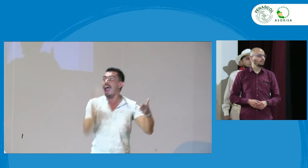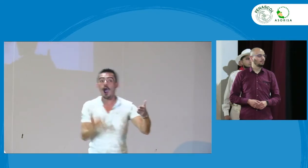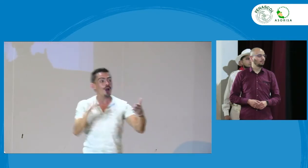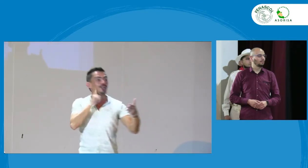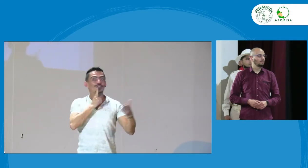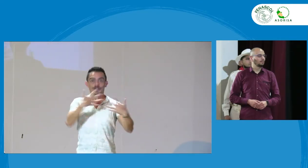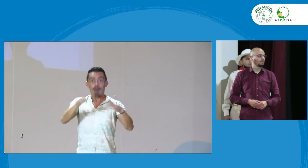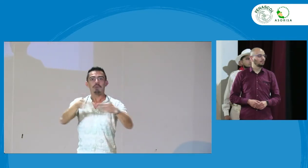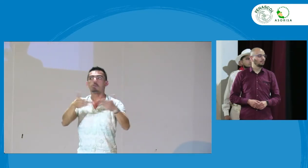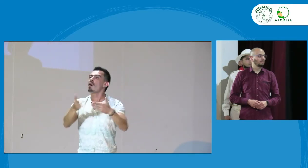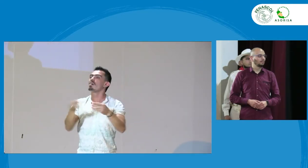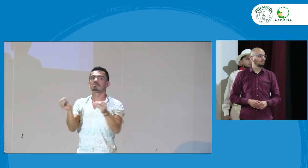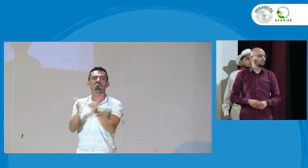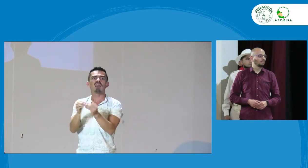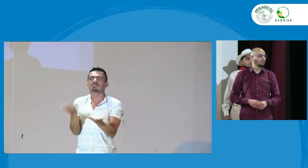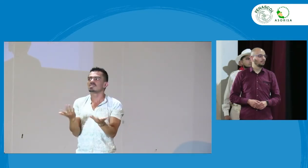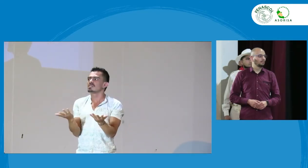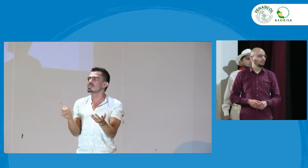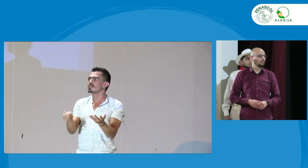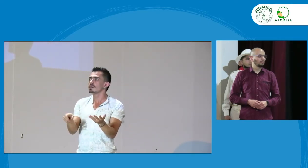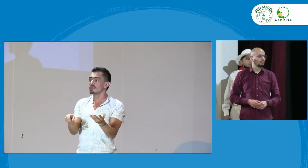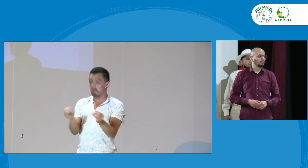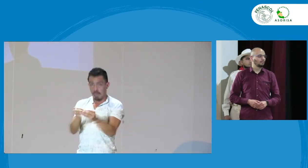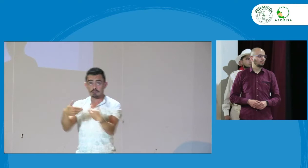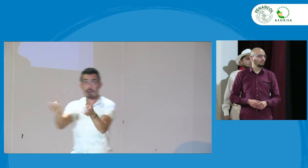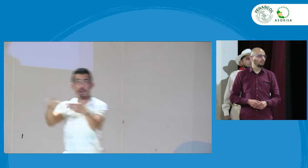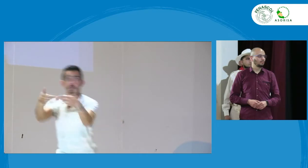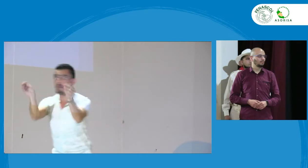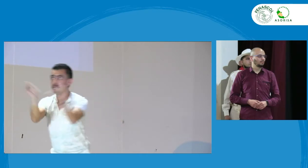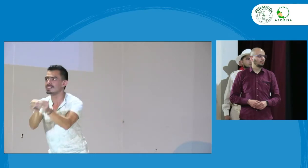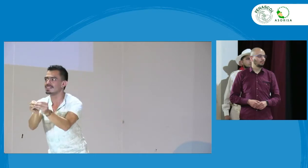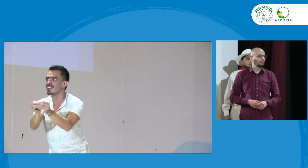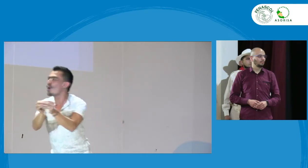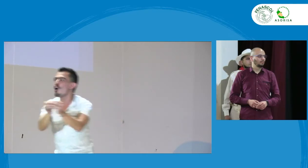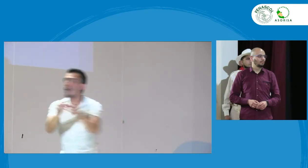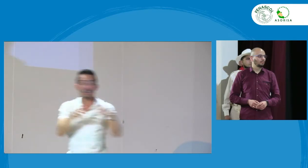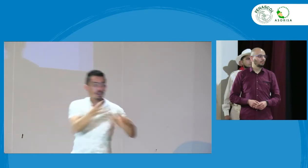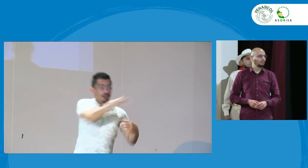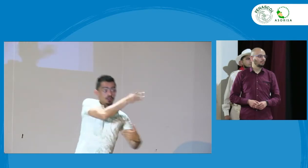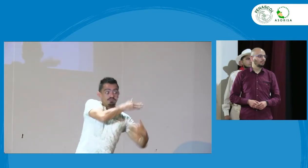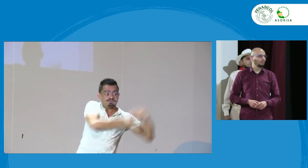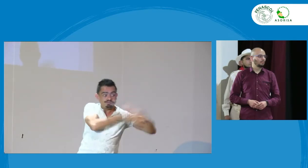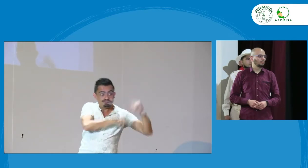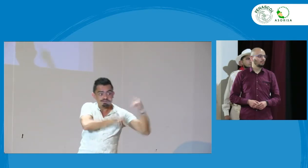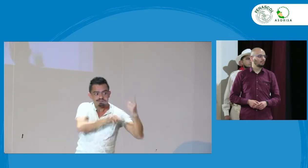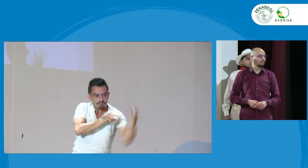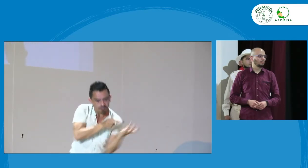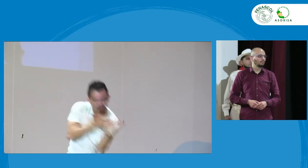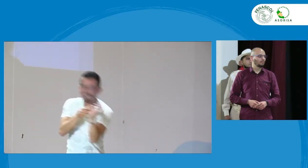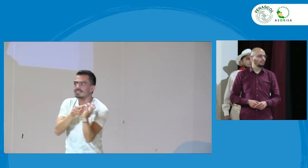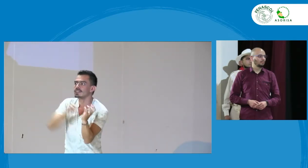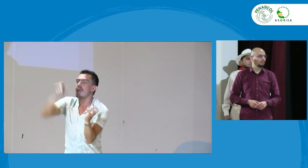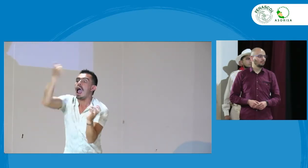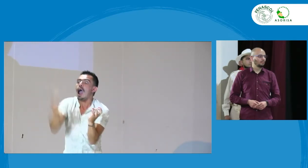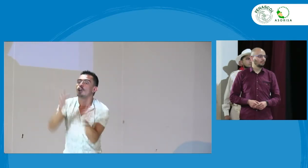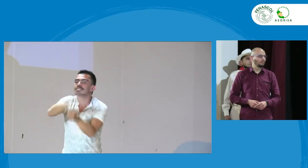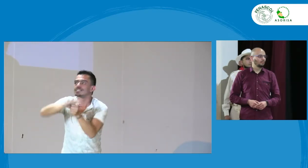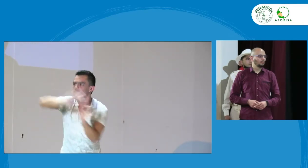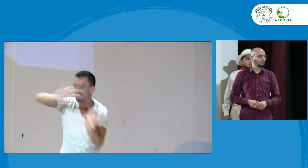teníamos bastante apertura o bastante oportunidades en términos educativos la pregunta es ahora tenemos que continuar con lo mismo tenemos que